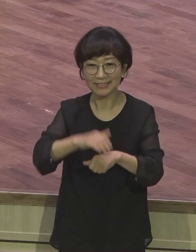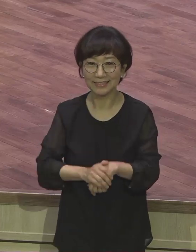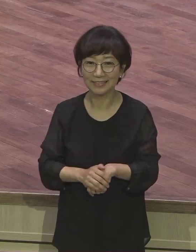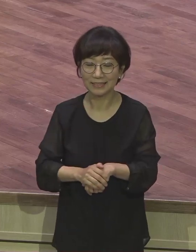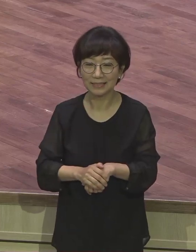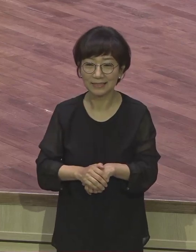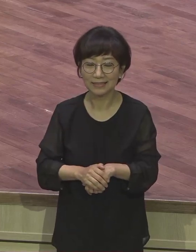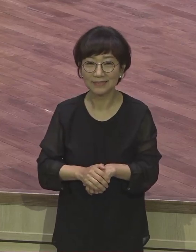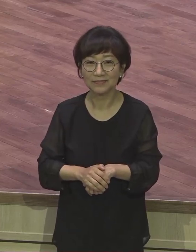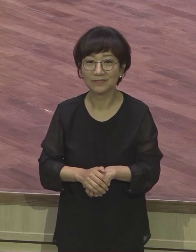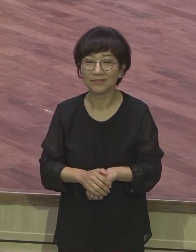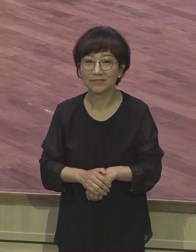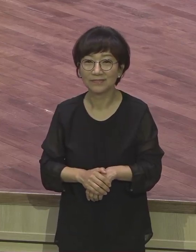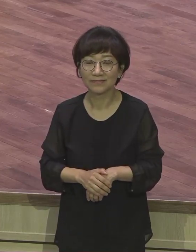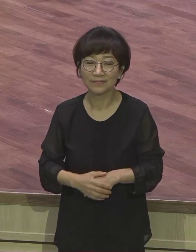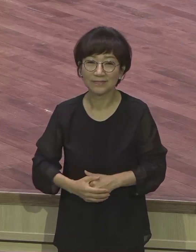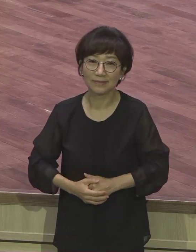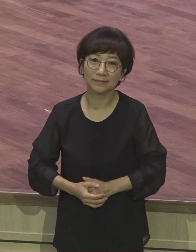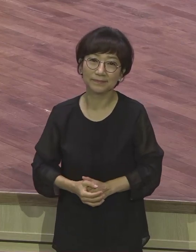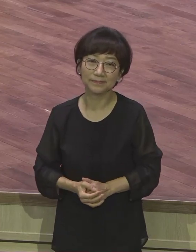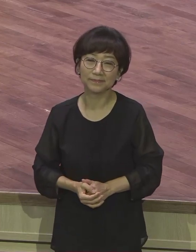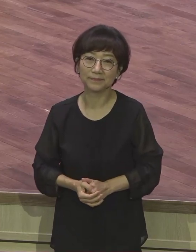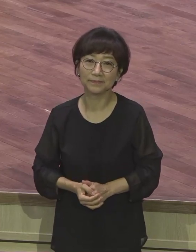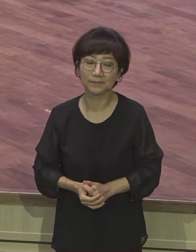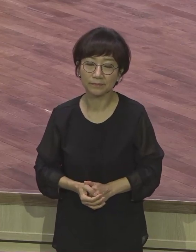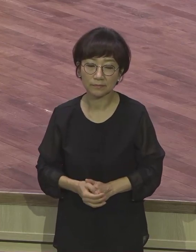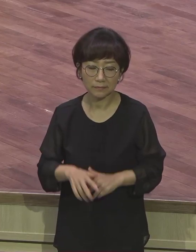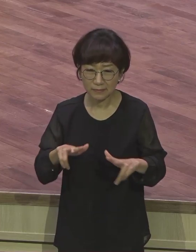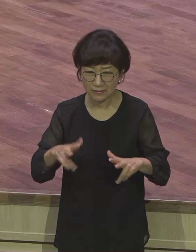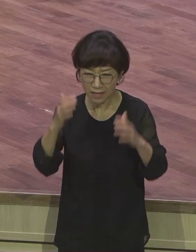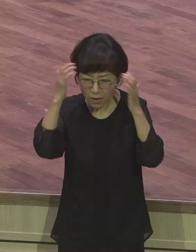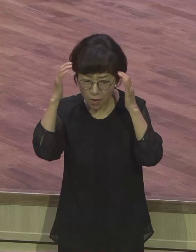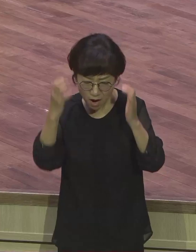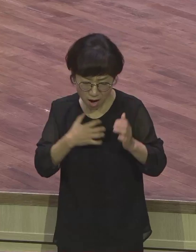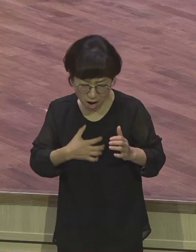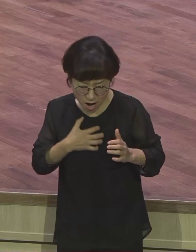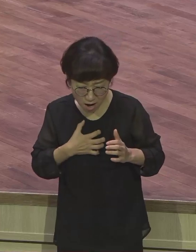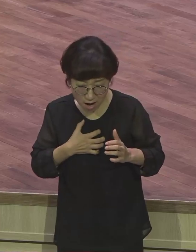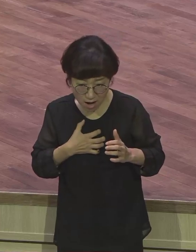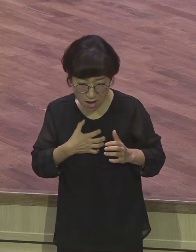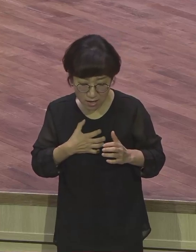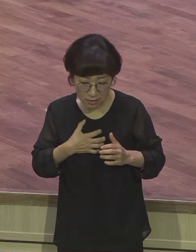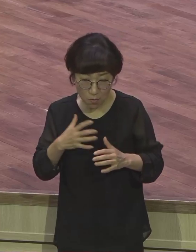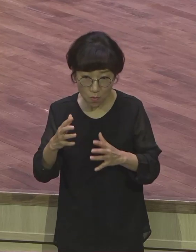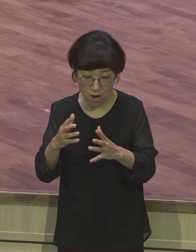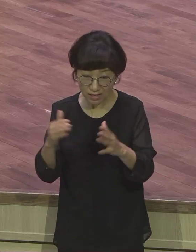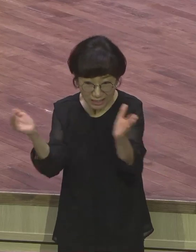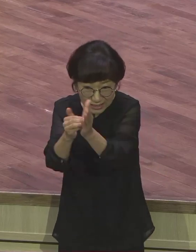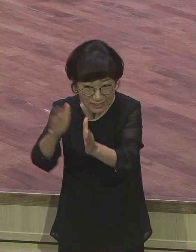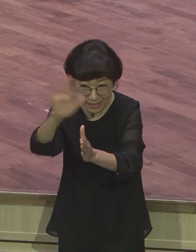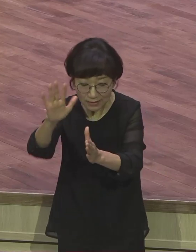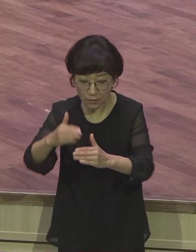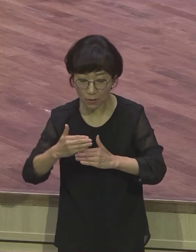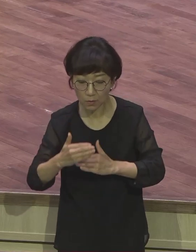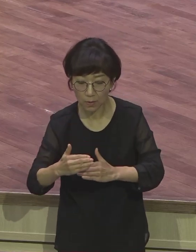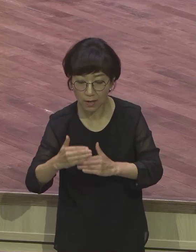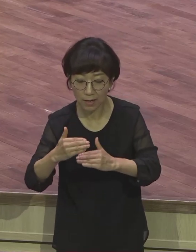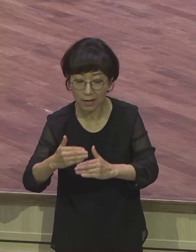끝나게 되겠습니다. 과정일 뿐입니다. 바울은 빌리포 1장 6절에 너희 안에 착한 일을 시작하시니가 그리스도